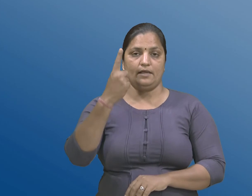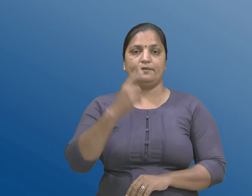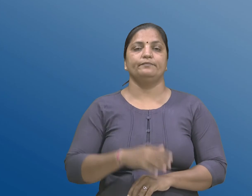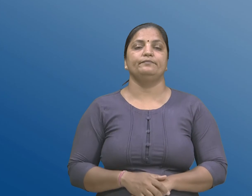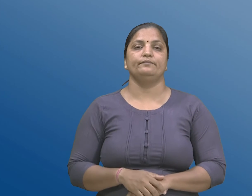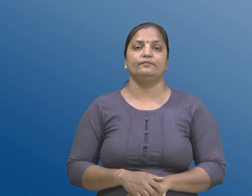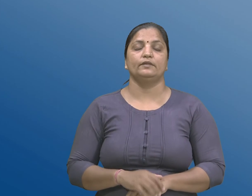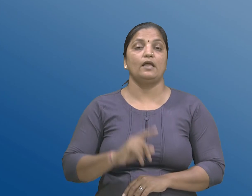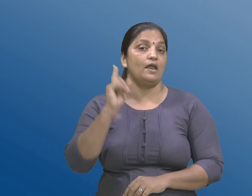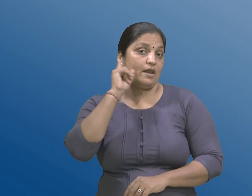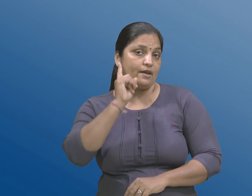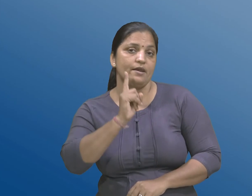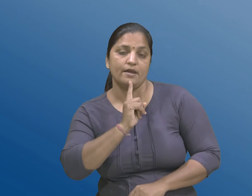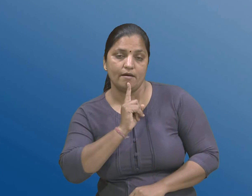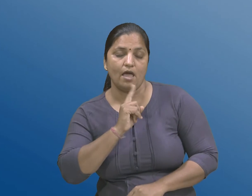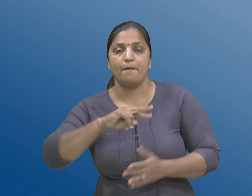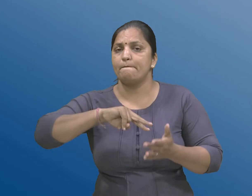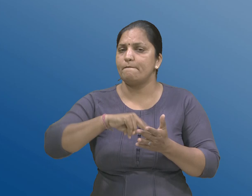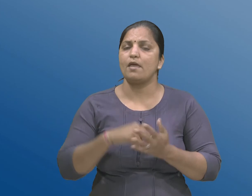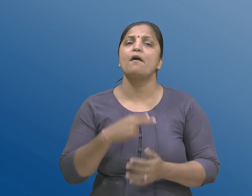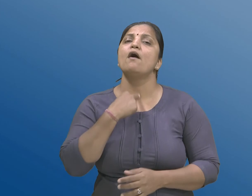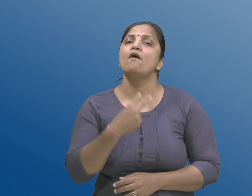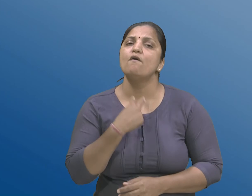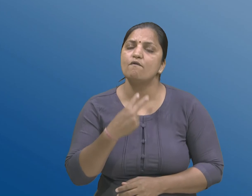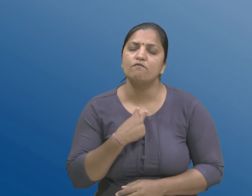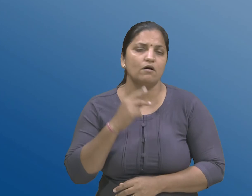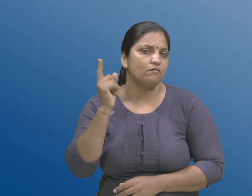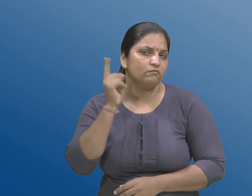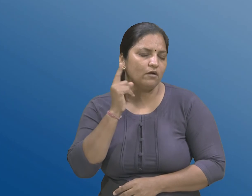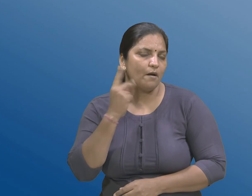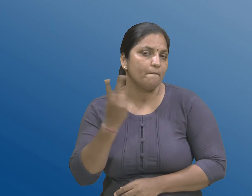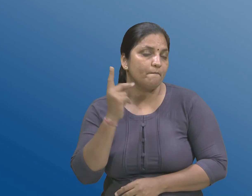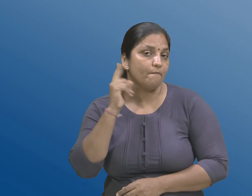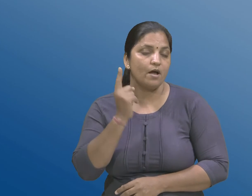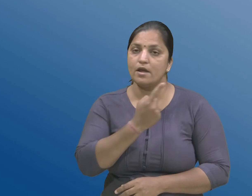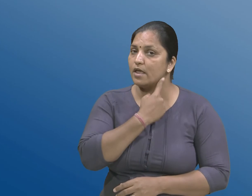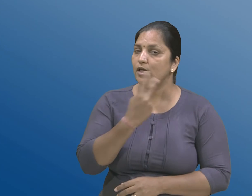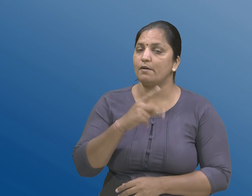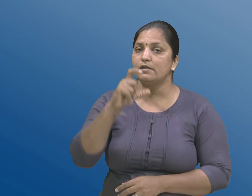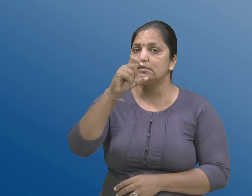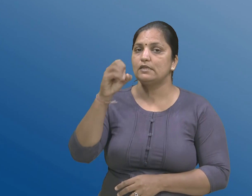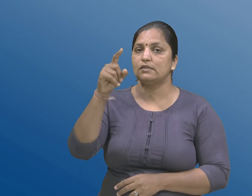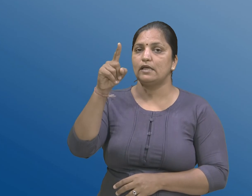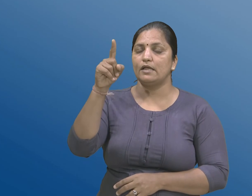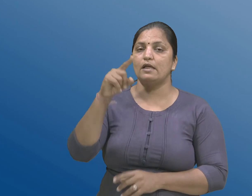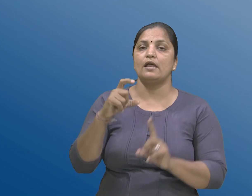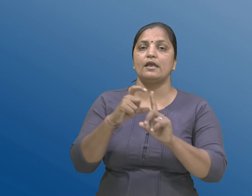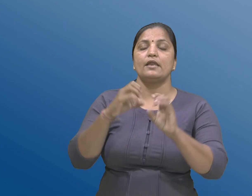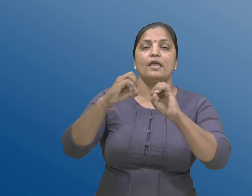बधिर, इटले के वाणीना आवर्तनमा बन्ने कानमा सित्तेर डेसिबल स्रवण शक्तीनी खामी